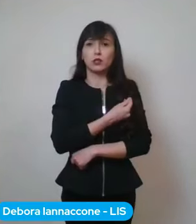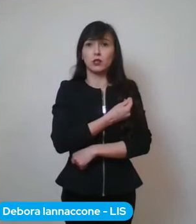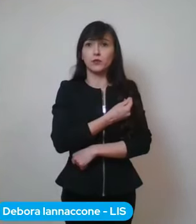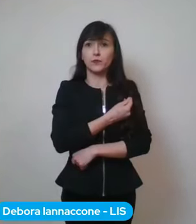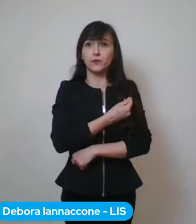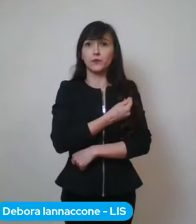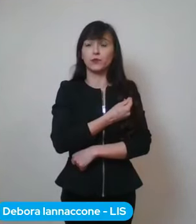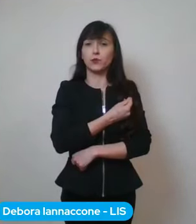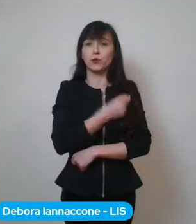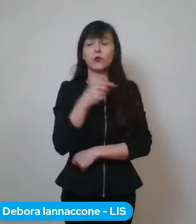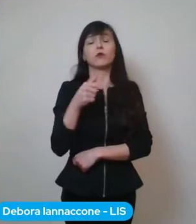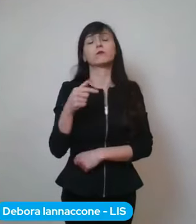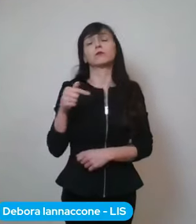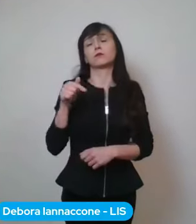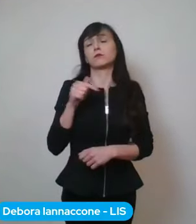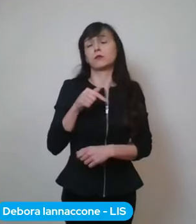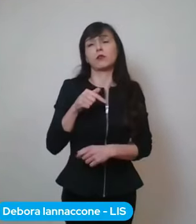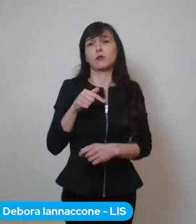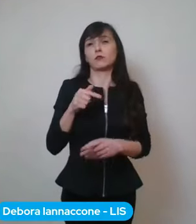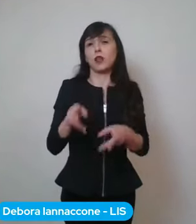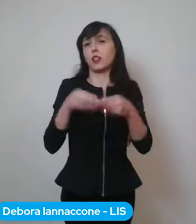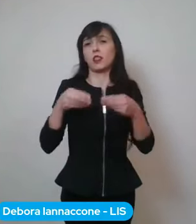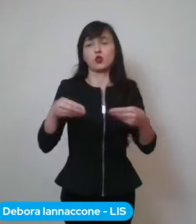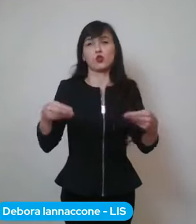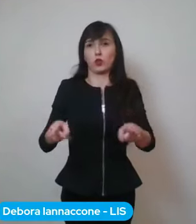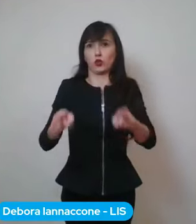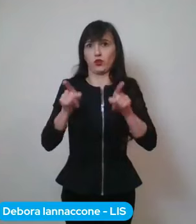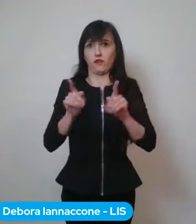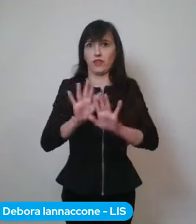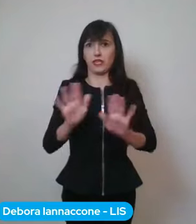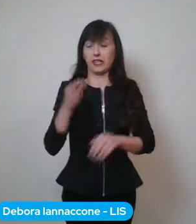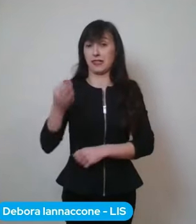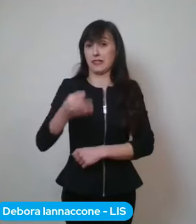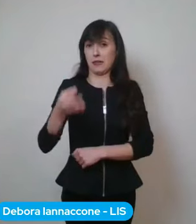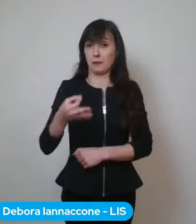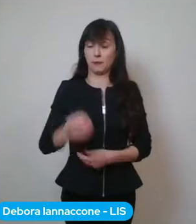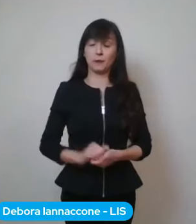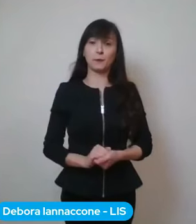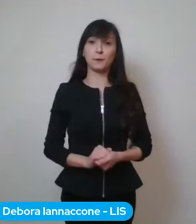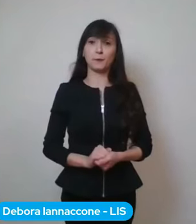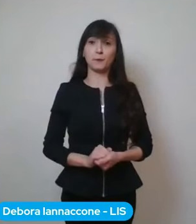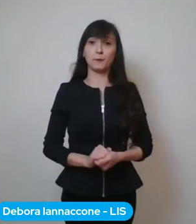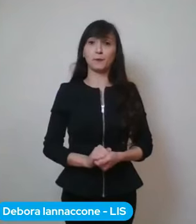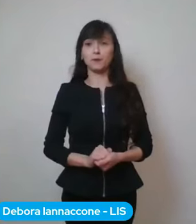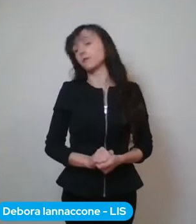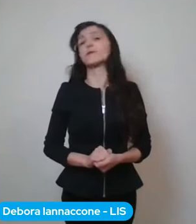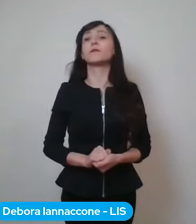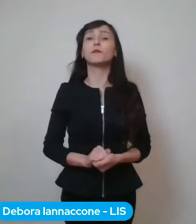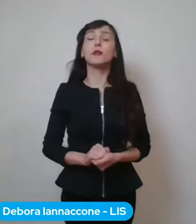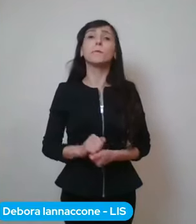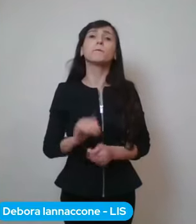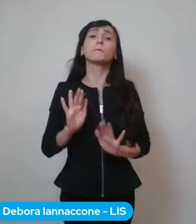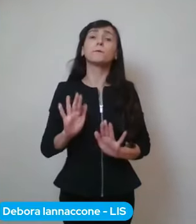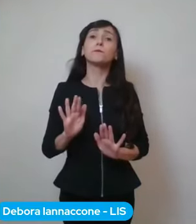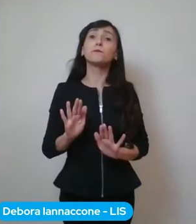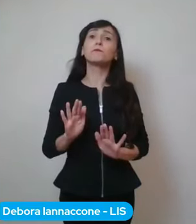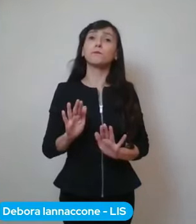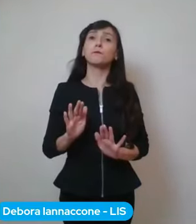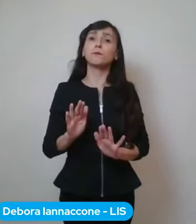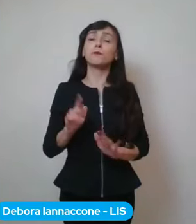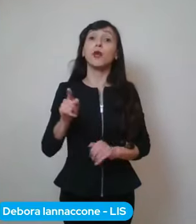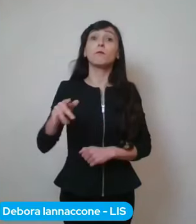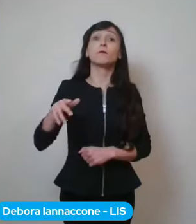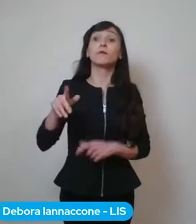nostro strumento di infesa. Che cosa cambia con l'entrata in